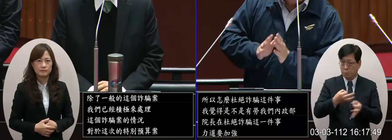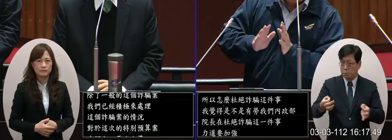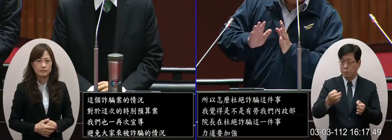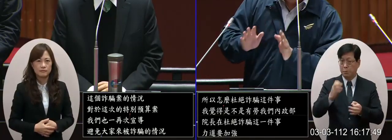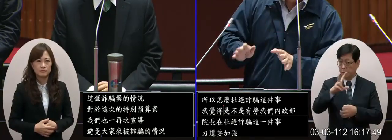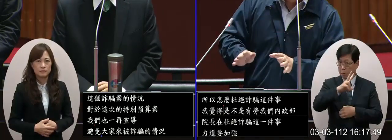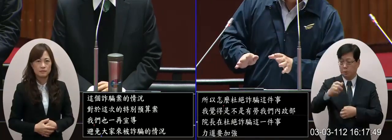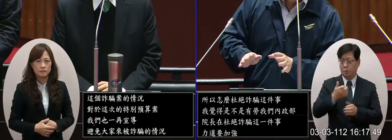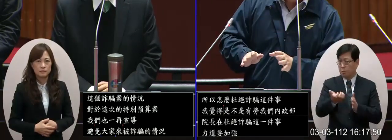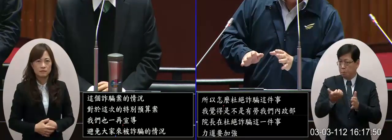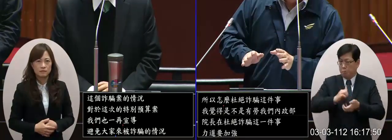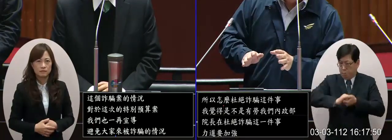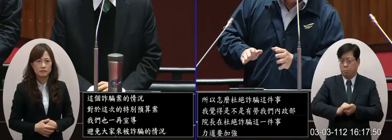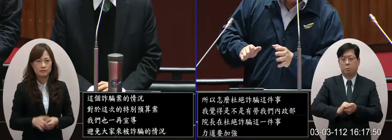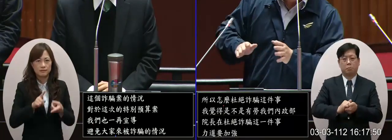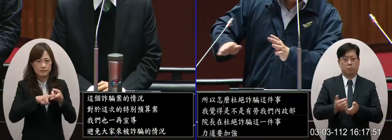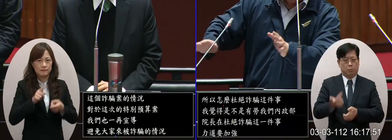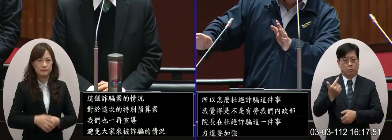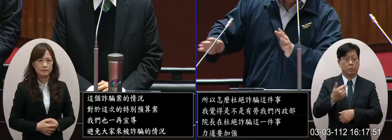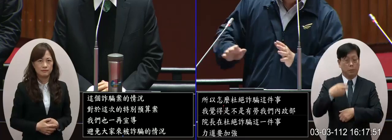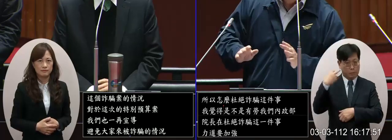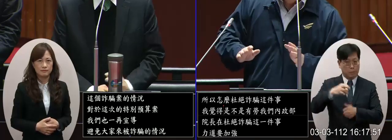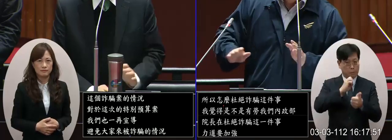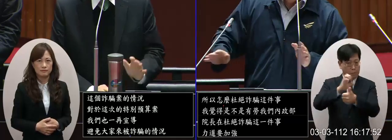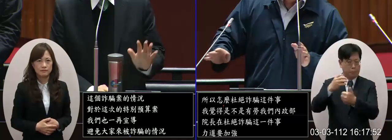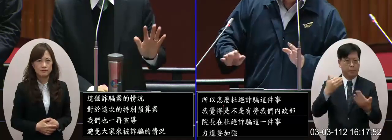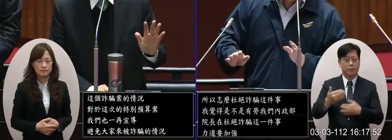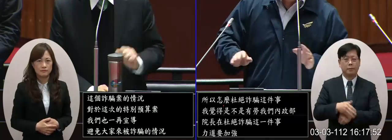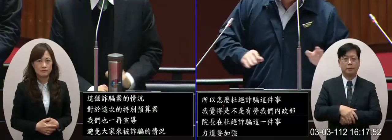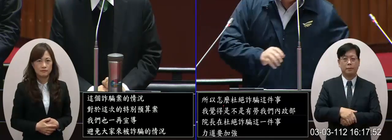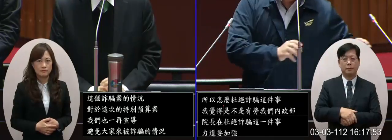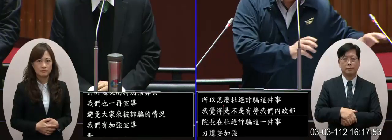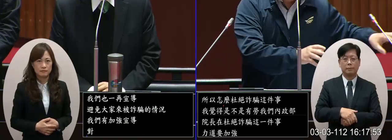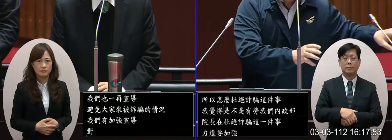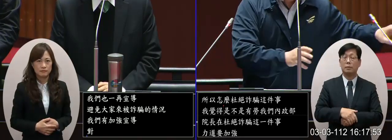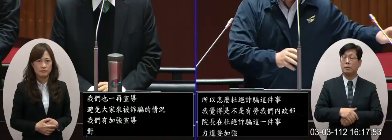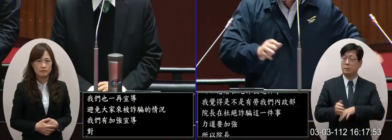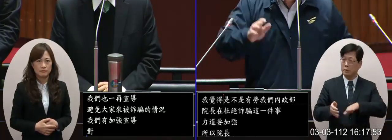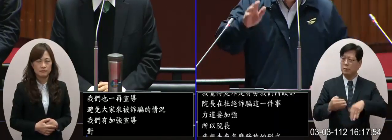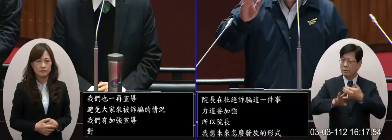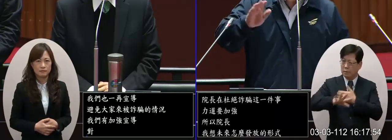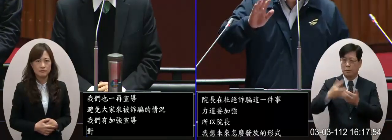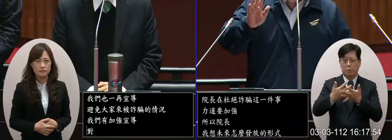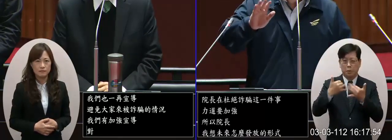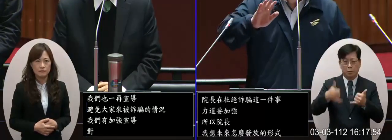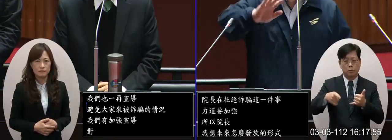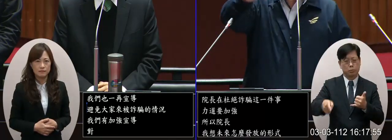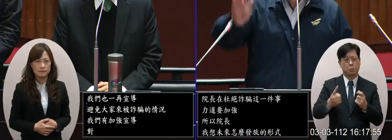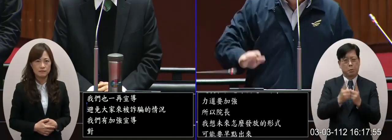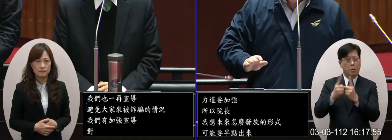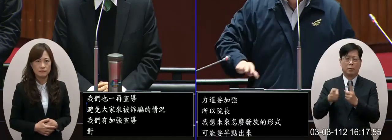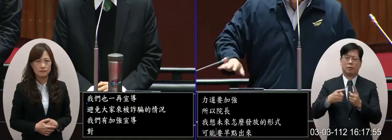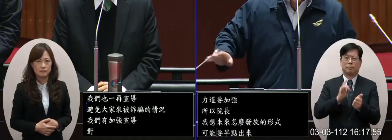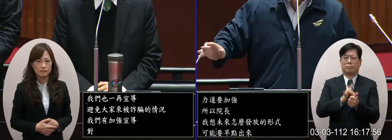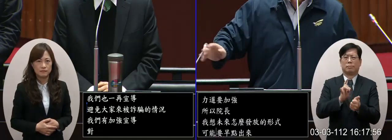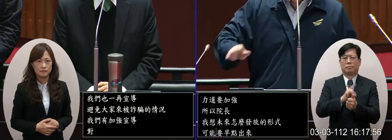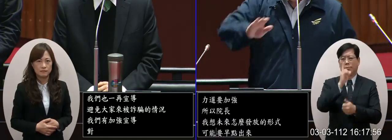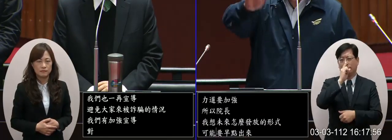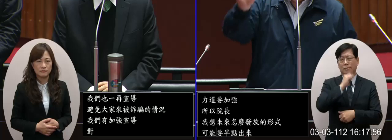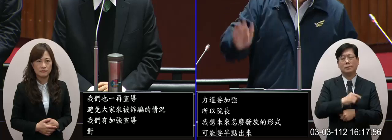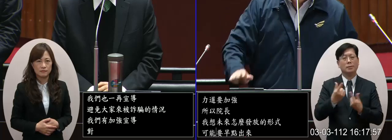形式可能要早一點訂出來對趕快讓大家知道趕快讓知道其他網路的東西就騙人